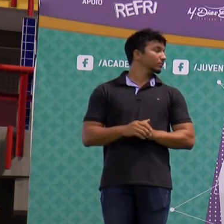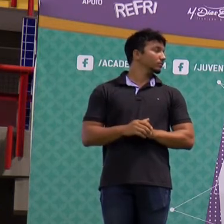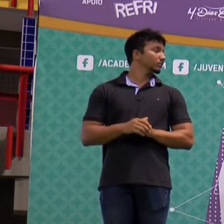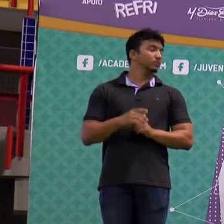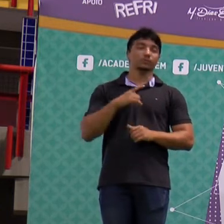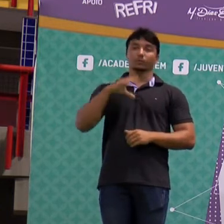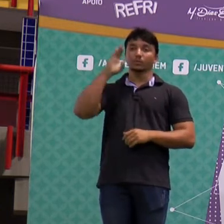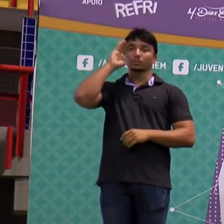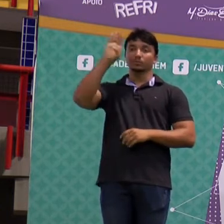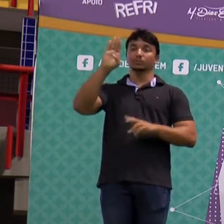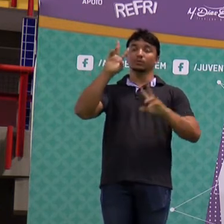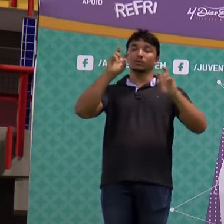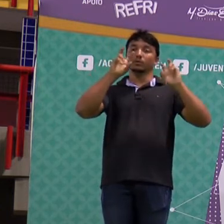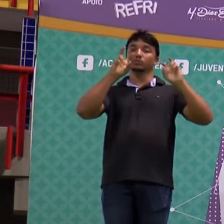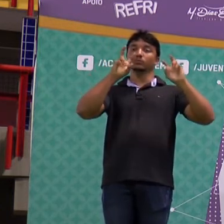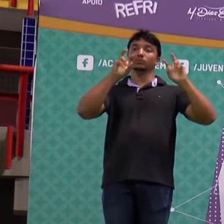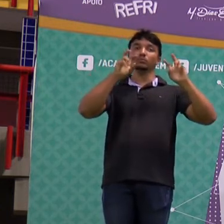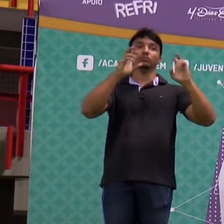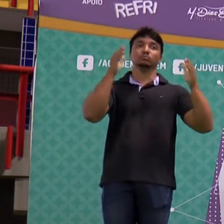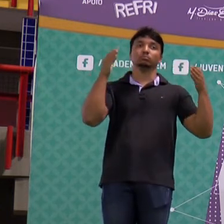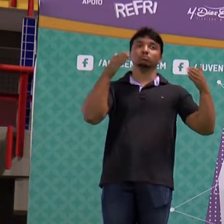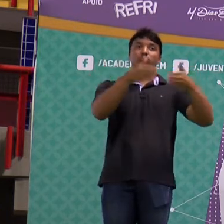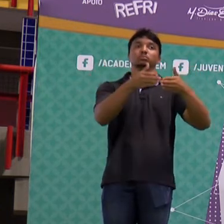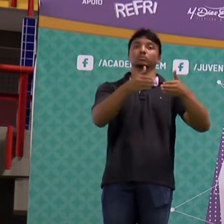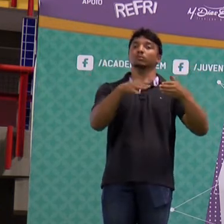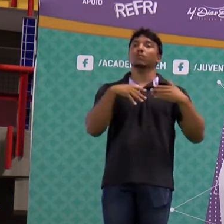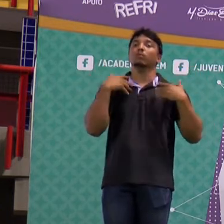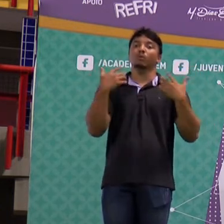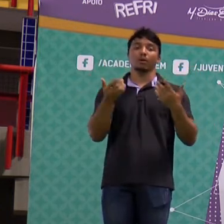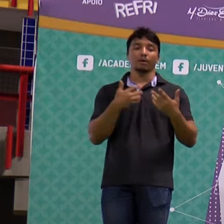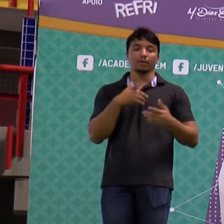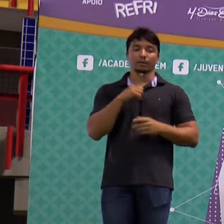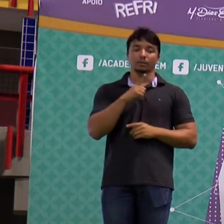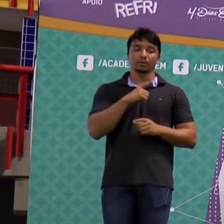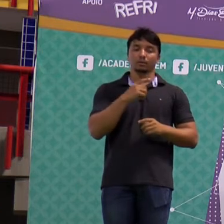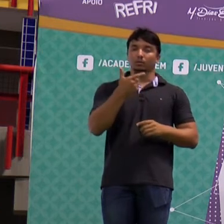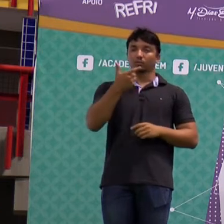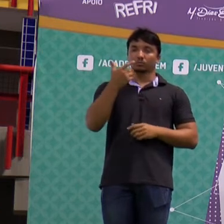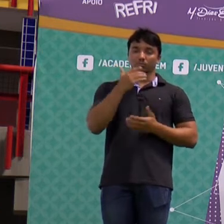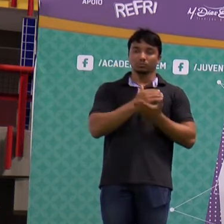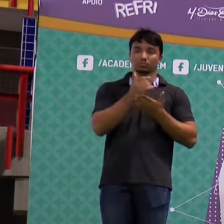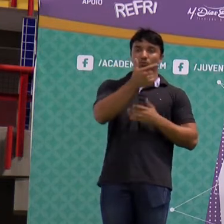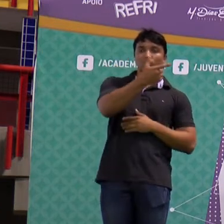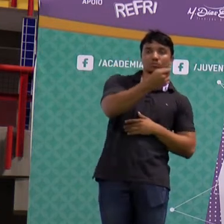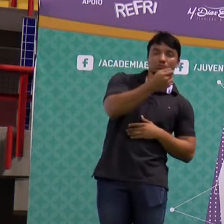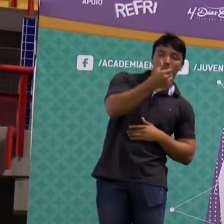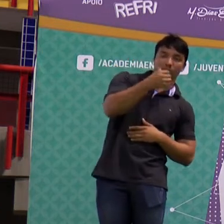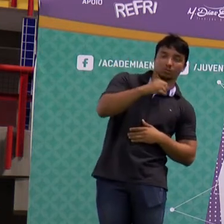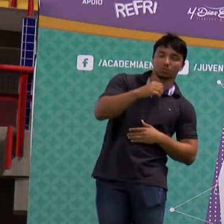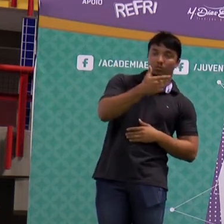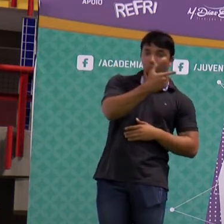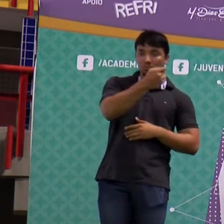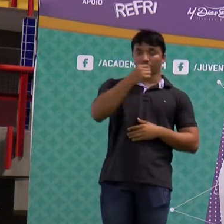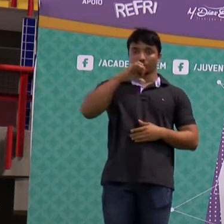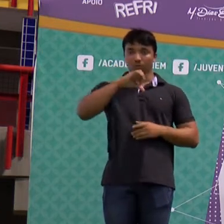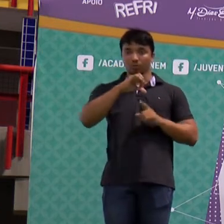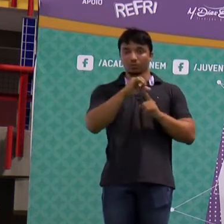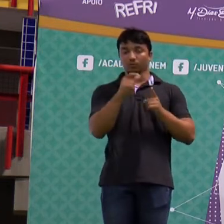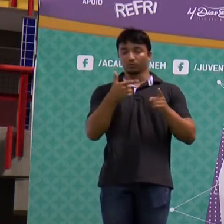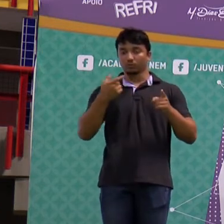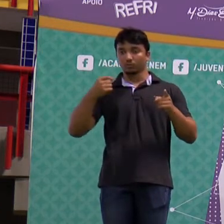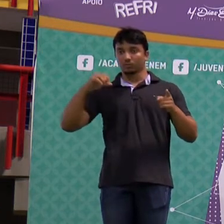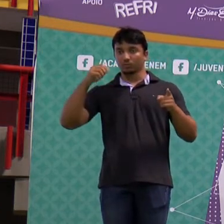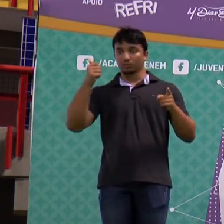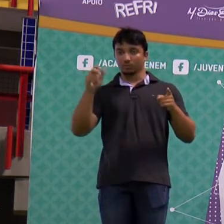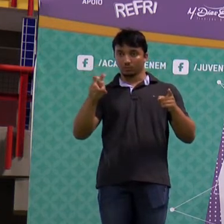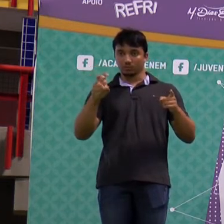Os principais assuntos que a gente tem aí na sequência, olha só, de 2009 a 2015, o assunto mais cobrado foi a parte de energia.